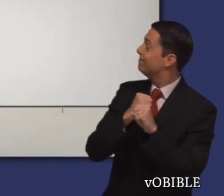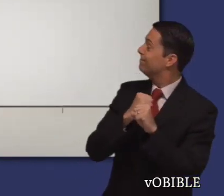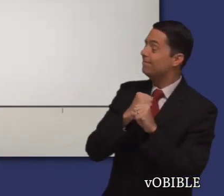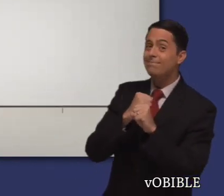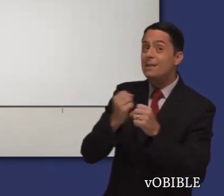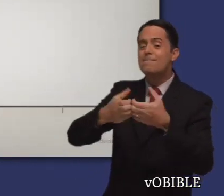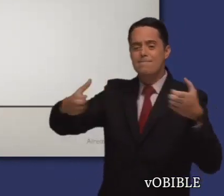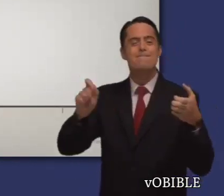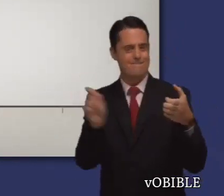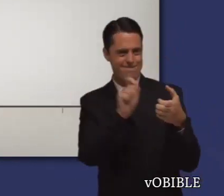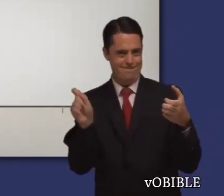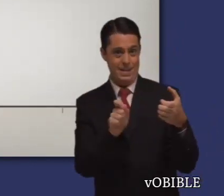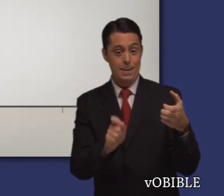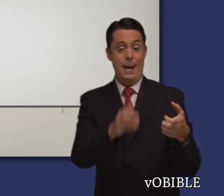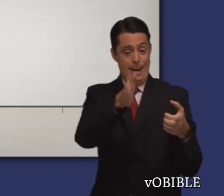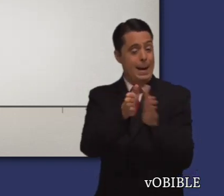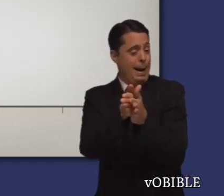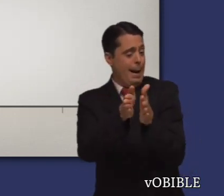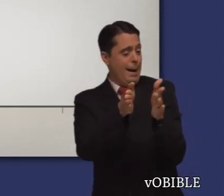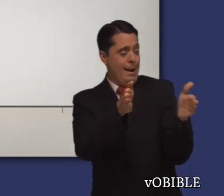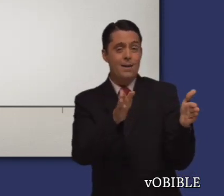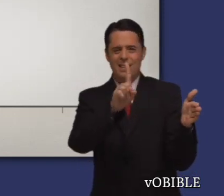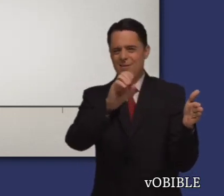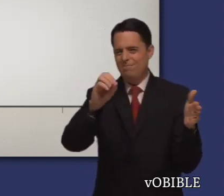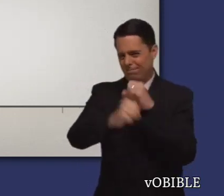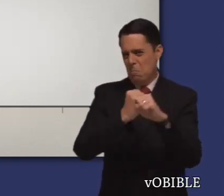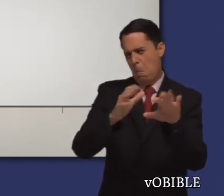del año 844 antes de nuestra era.